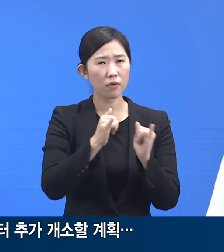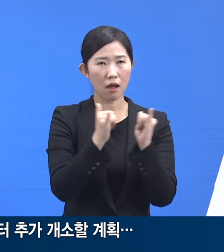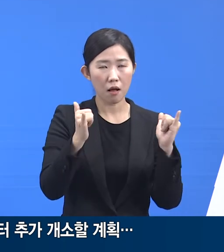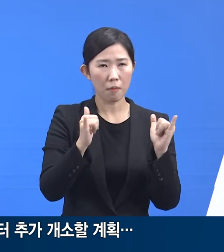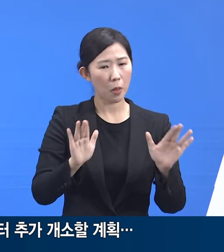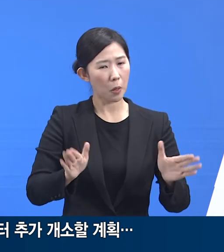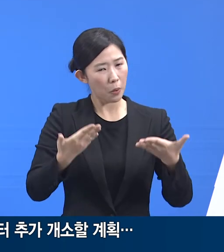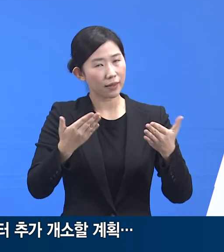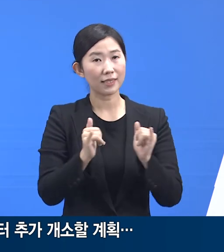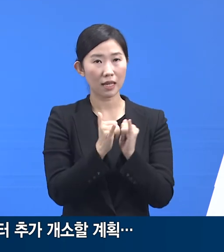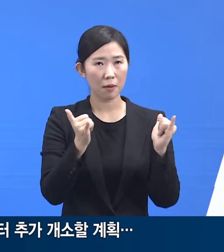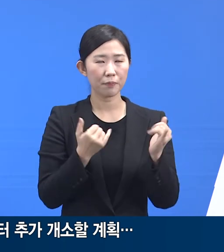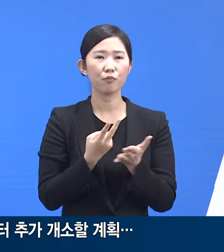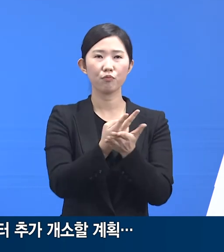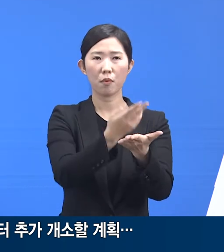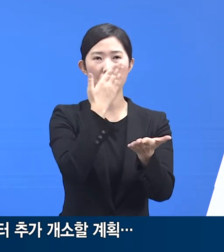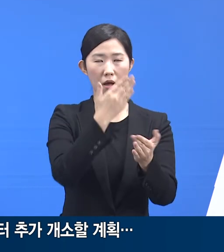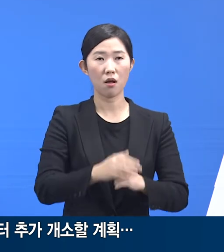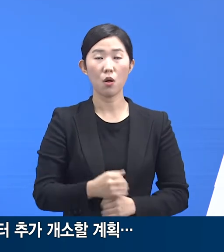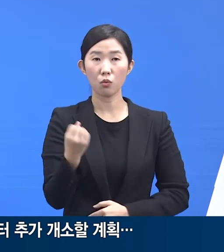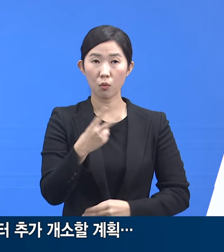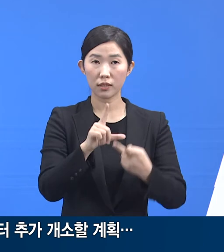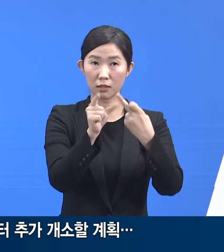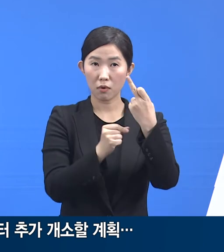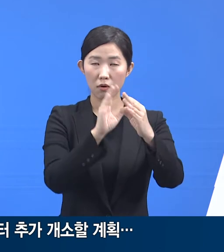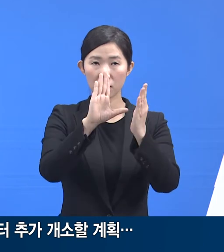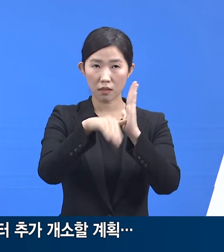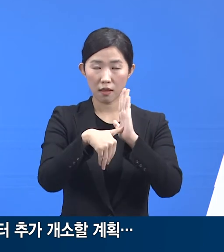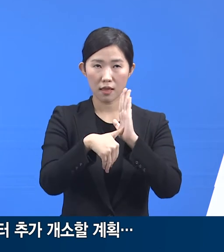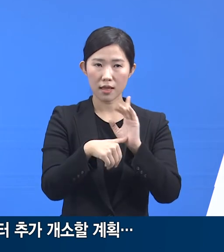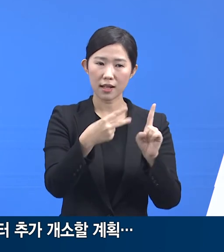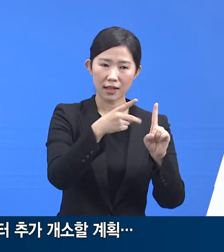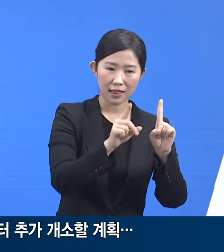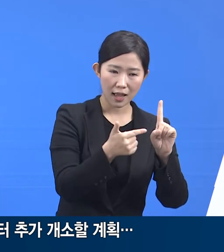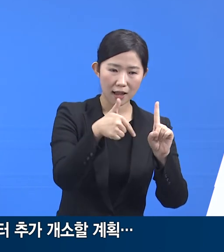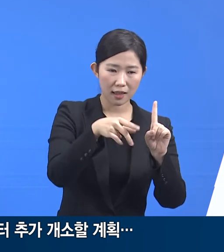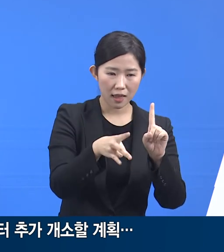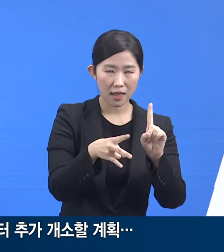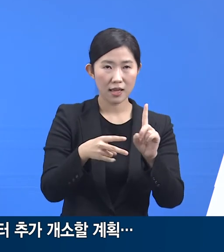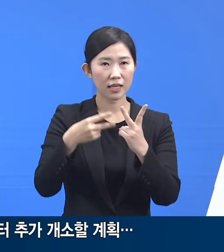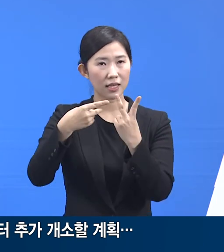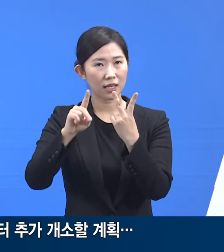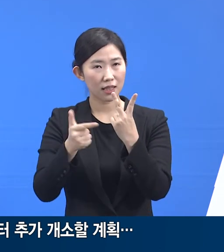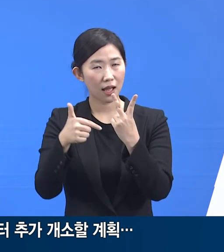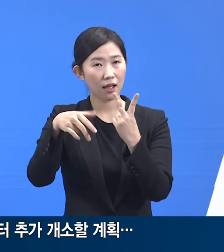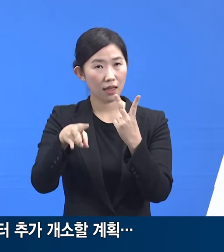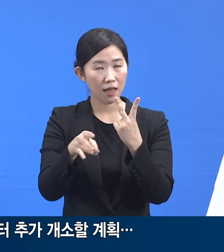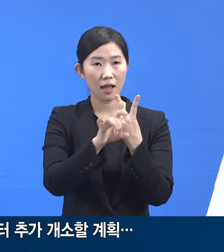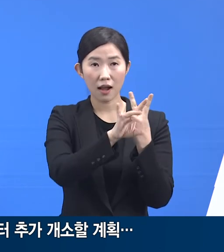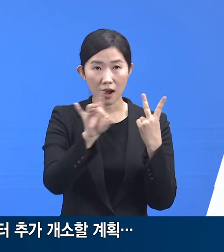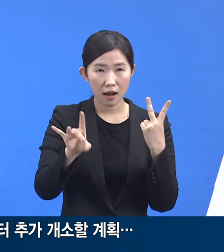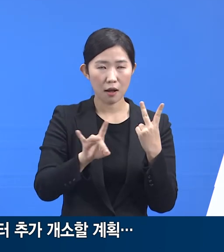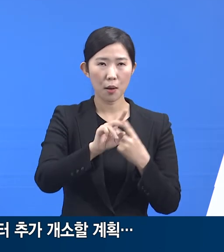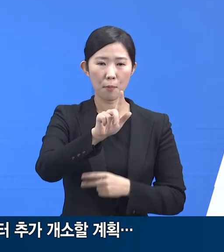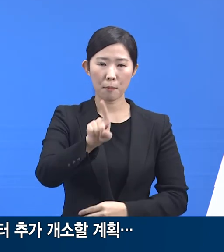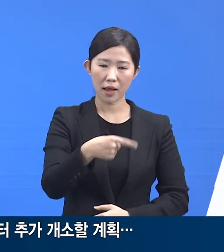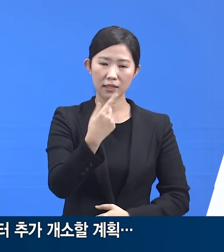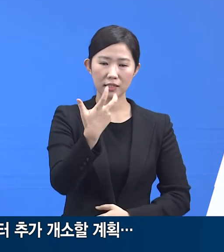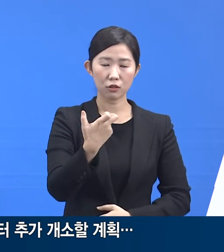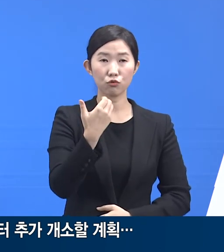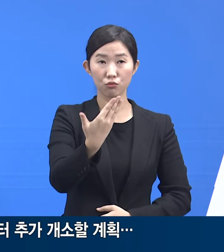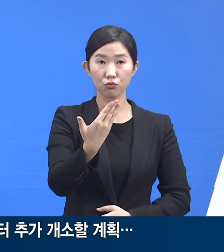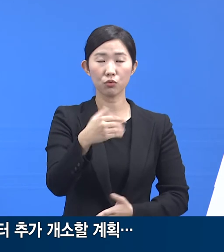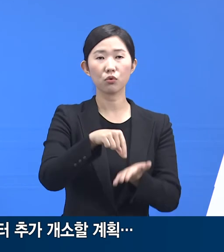됩니다. 또한 12월 중으로 1단계 51개, 2단계 128개 등 총 179개의 감염병